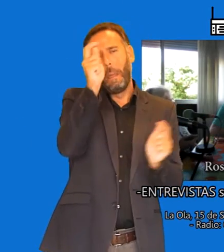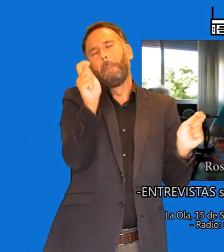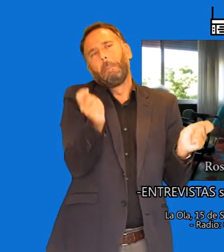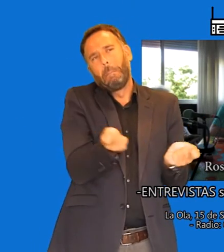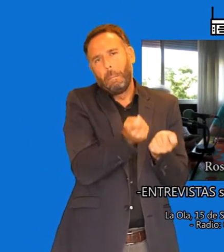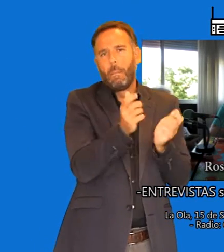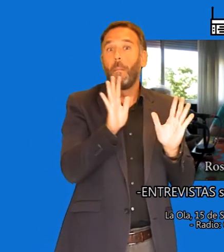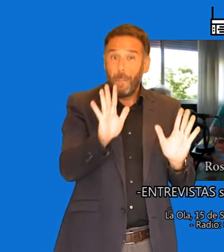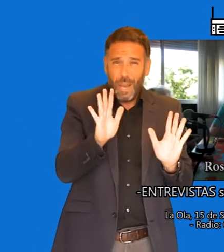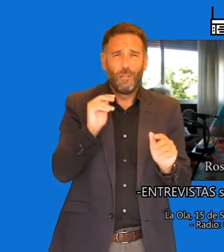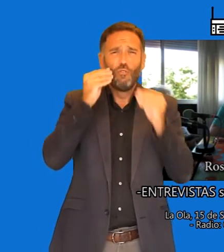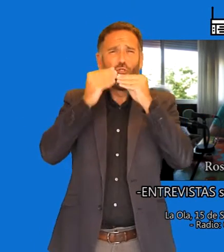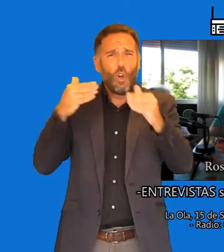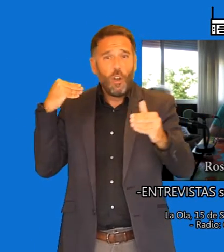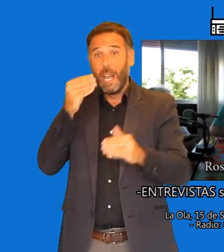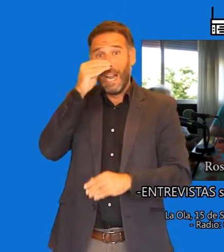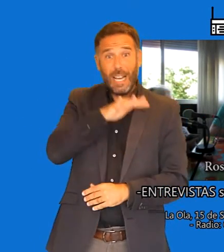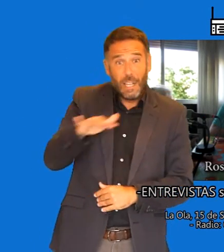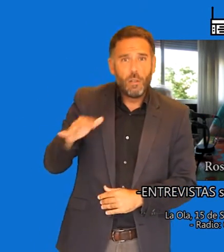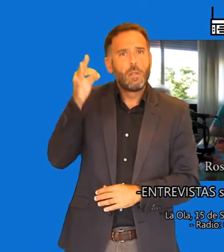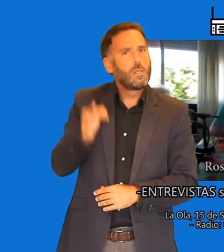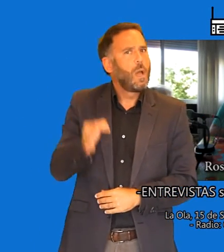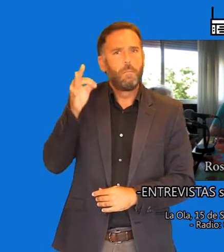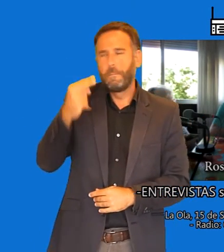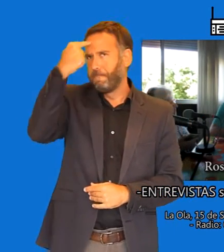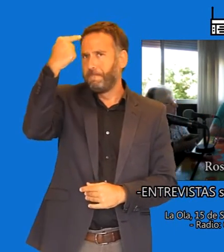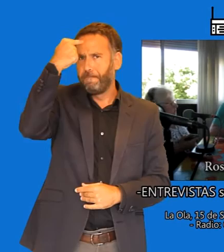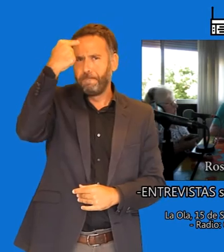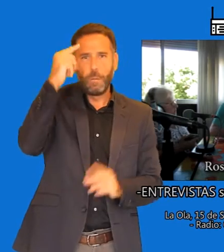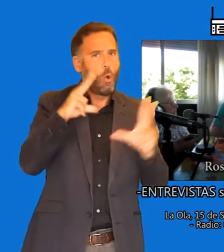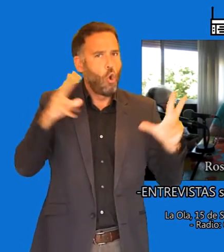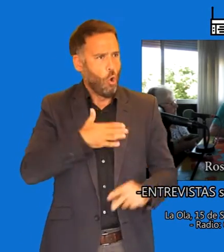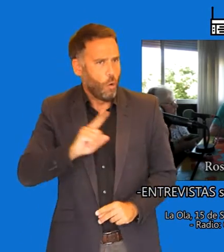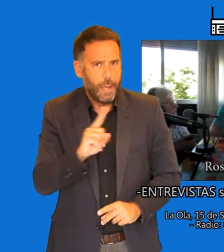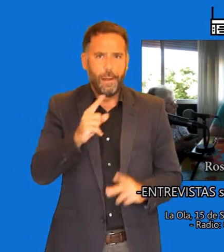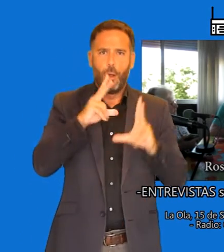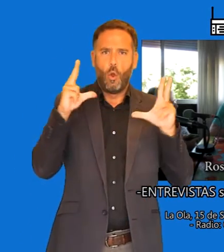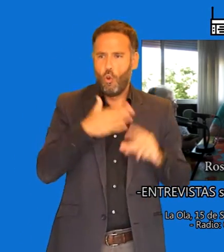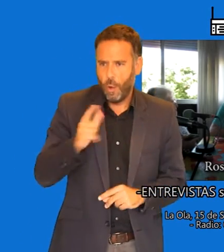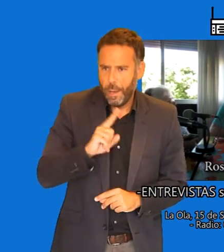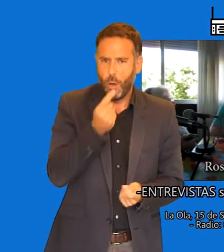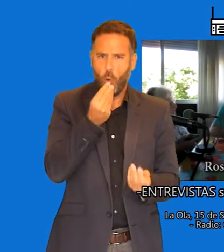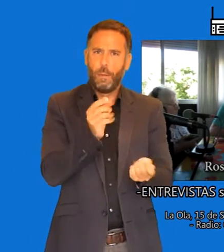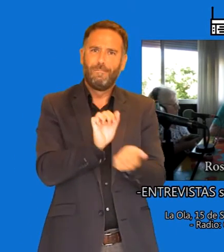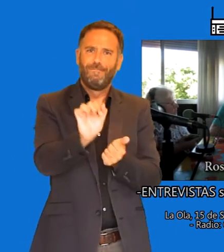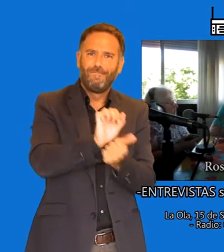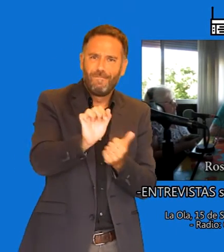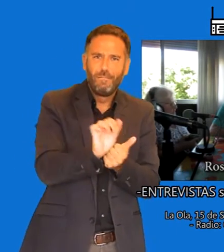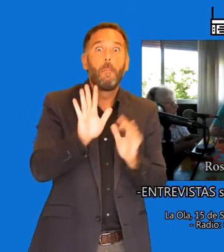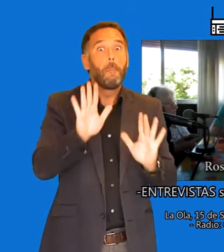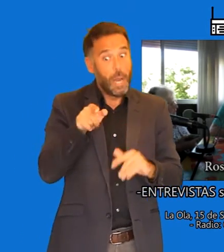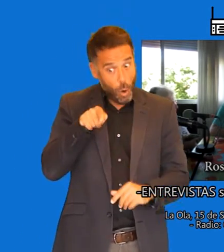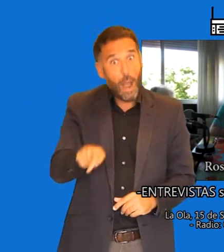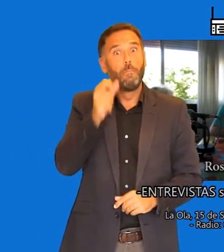siempre en los niños este mismo problema. Lo que pasa es que no se han dado cuenta que ese es el problema